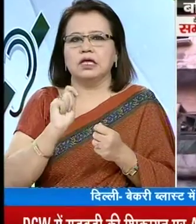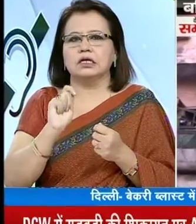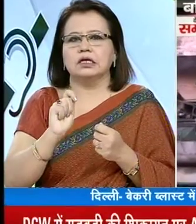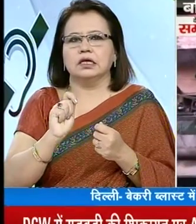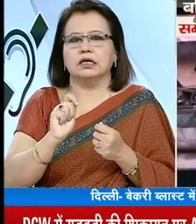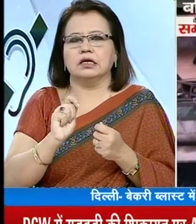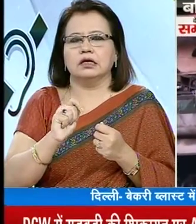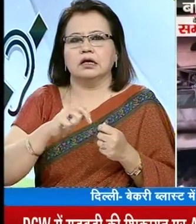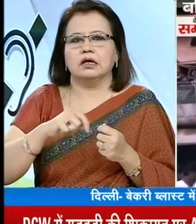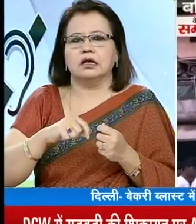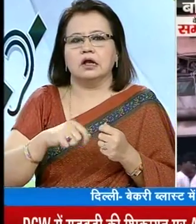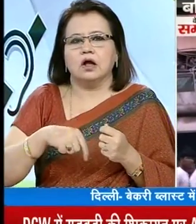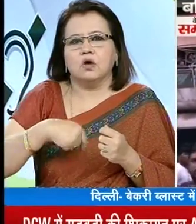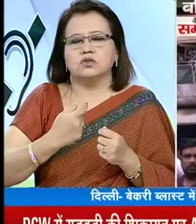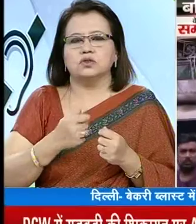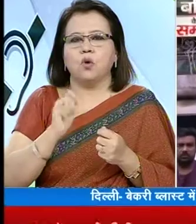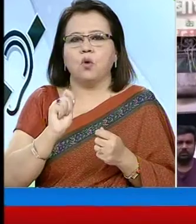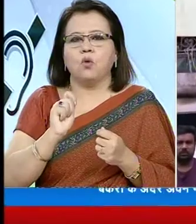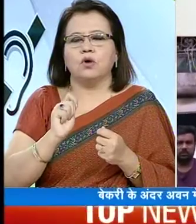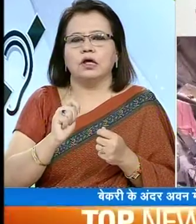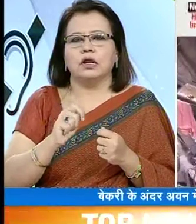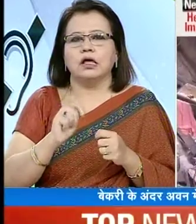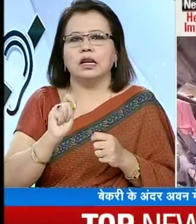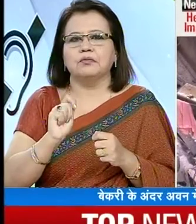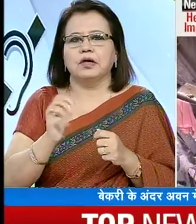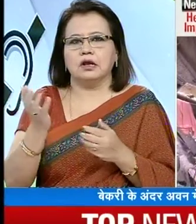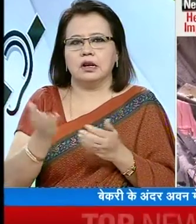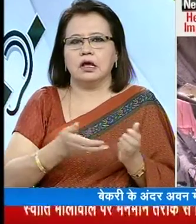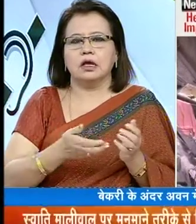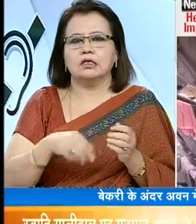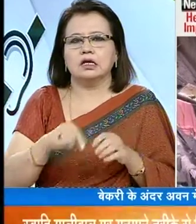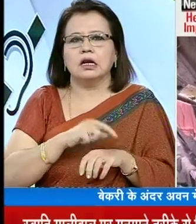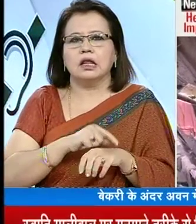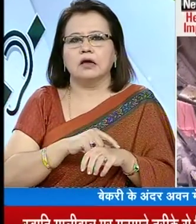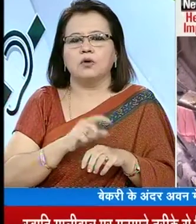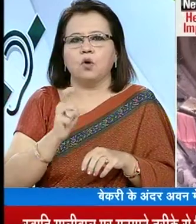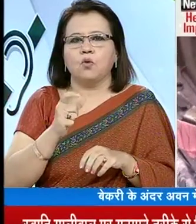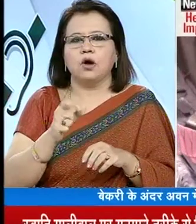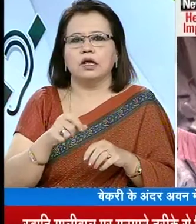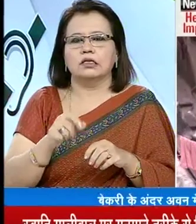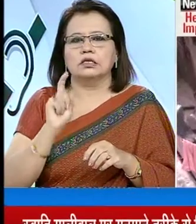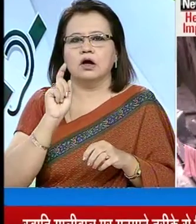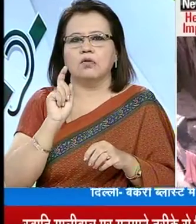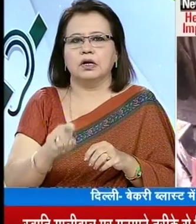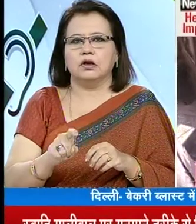करने के लिए बेकरी मालिक मिस्तरी को लेने के लिए गया था लेकिन इस बीच किसी ने अवन का स्विच आउन कर दिया